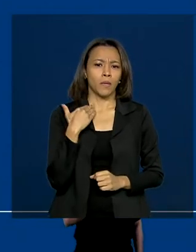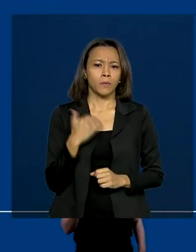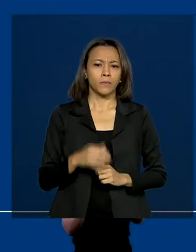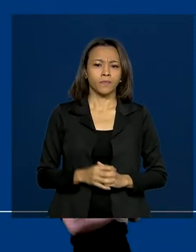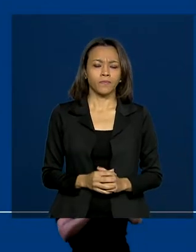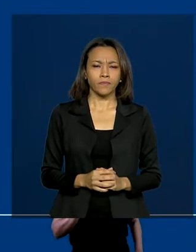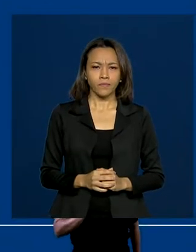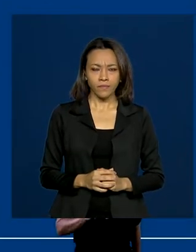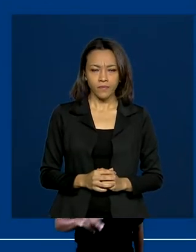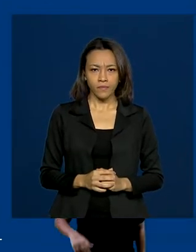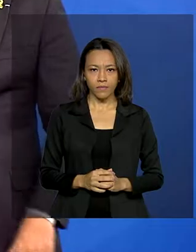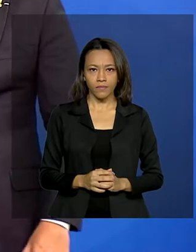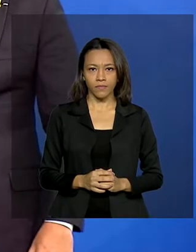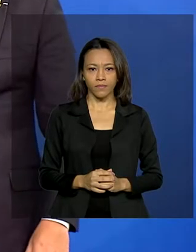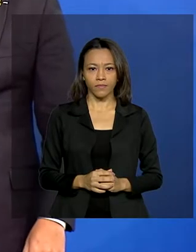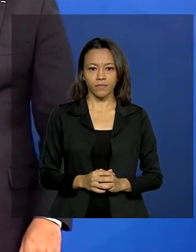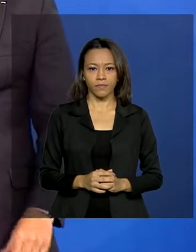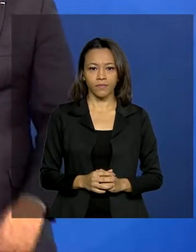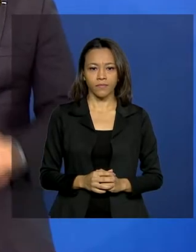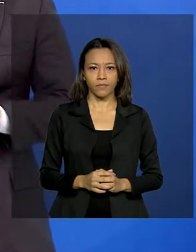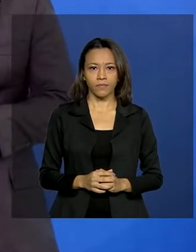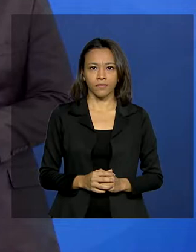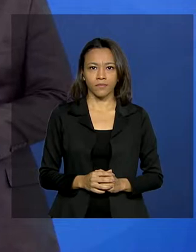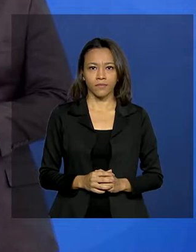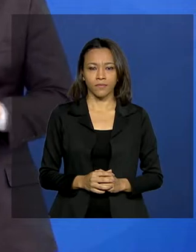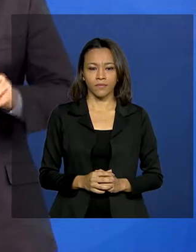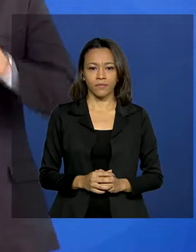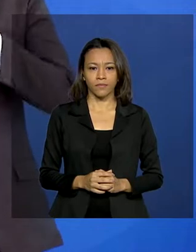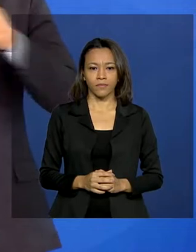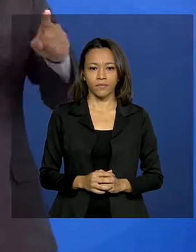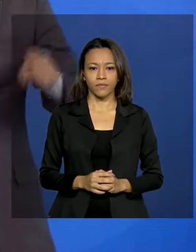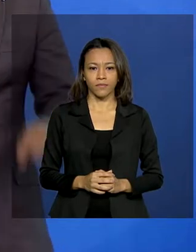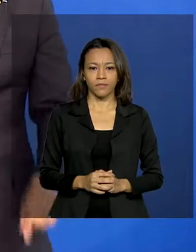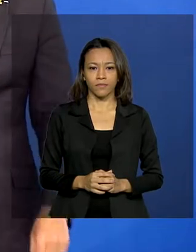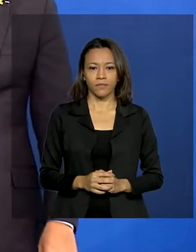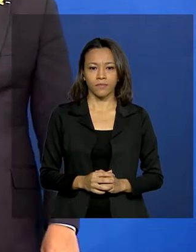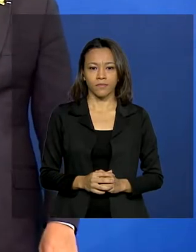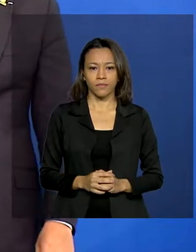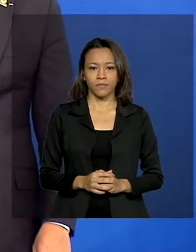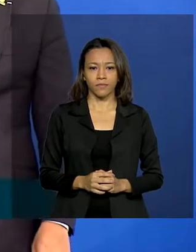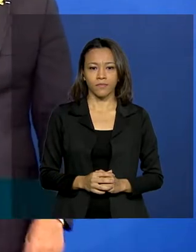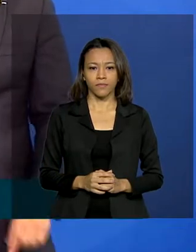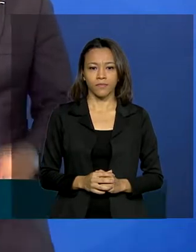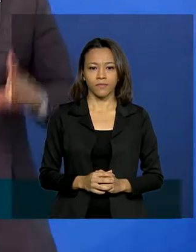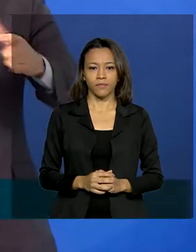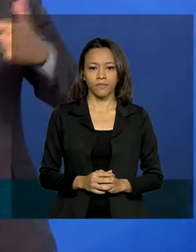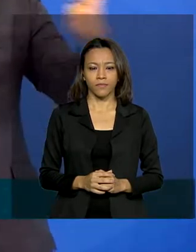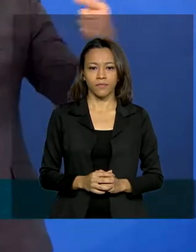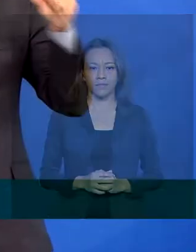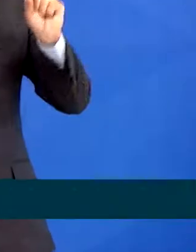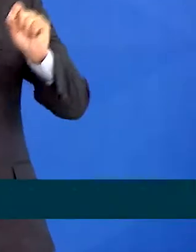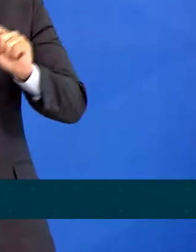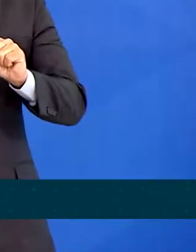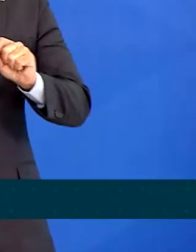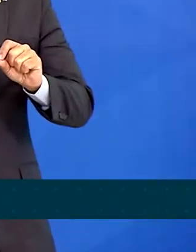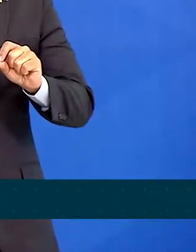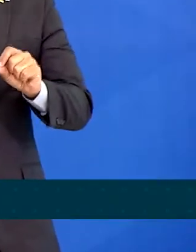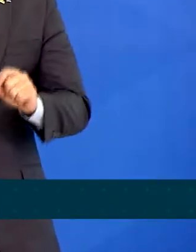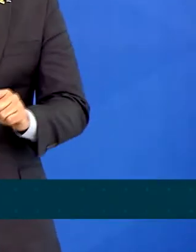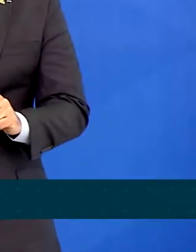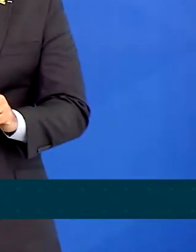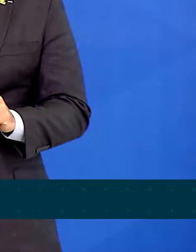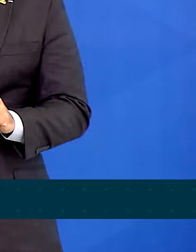cartão ou pegar sua senha. Esses golpes aumentaram exatamente no momento em que as pessoas, em que os idosos